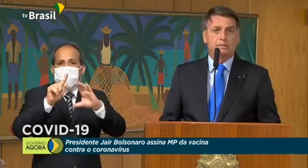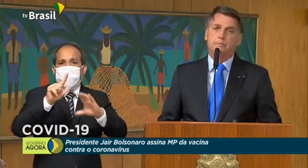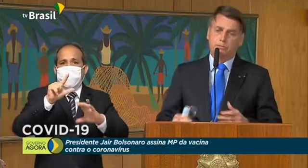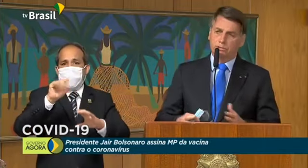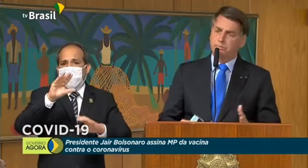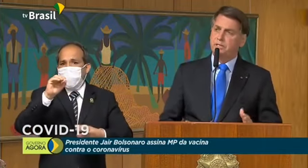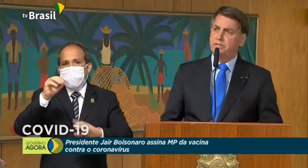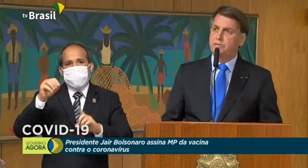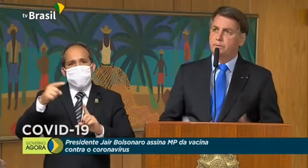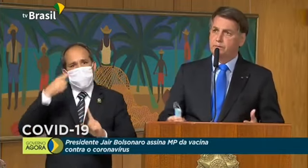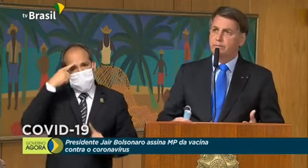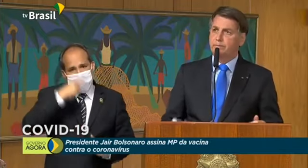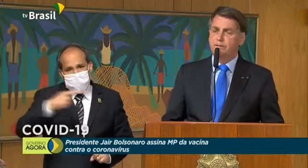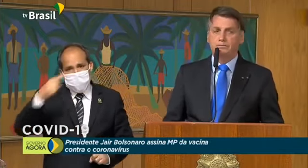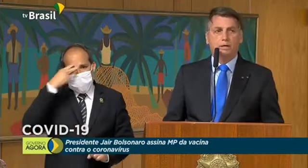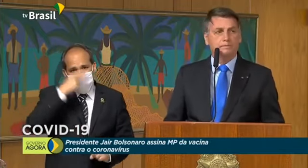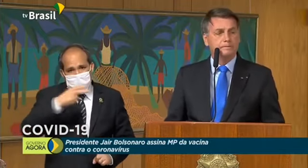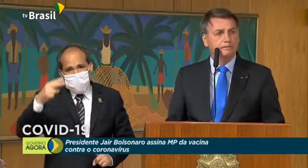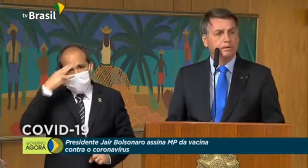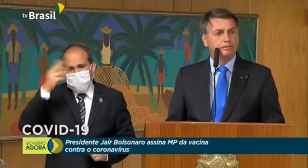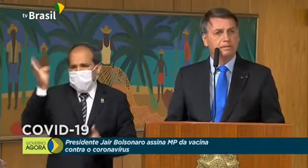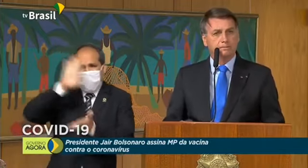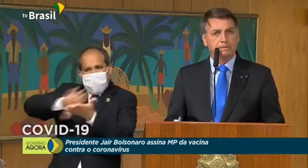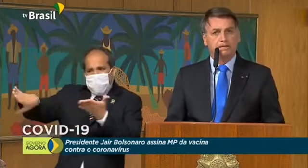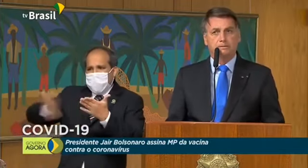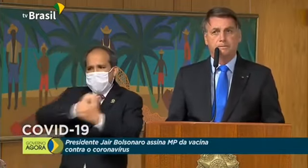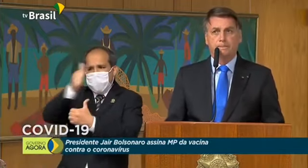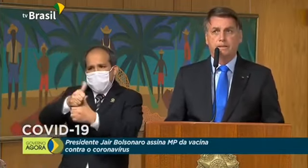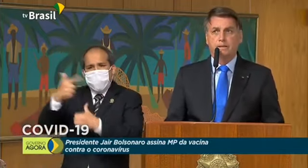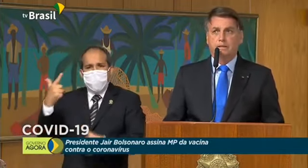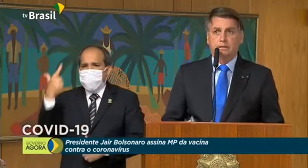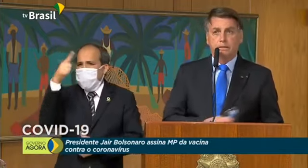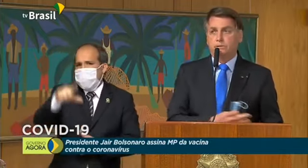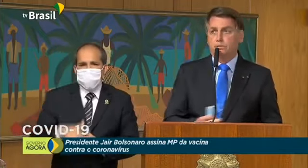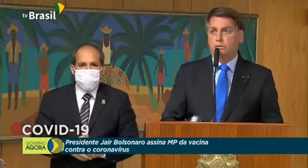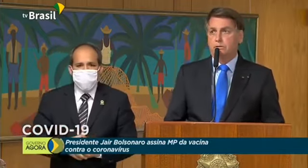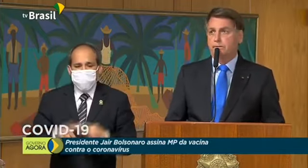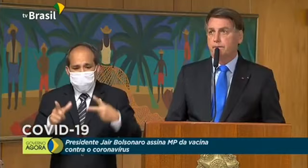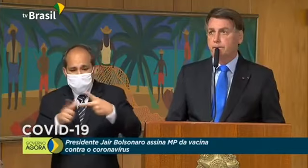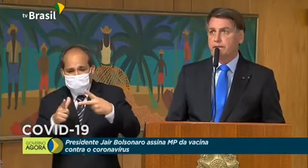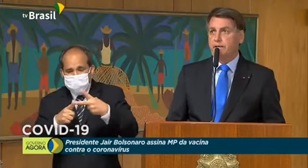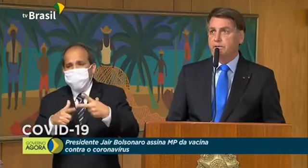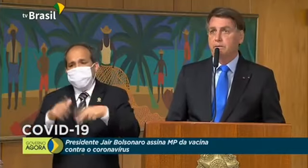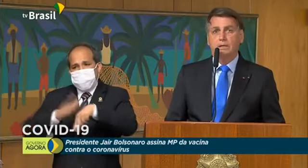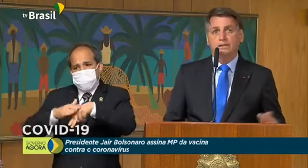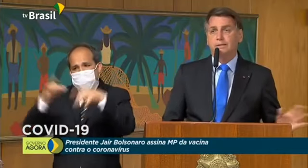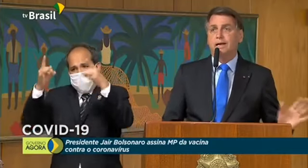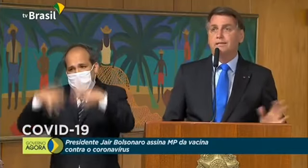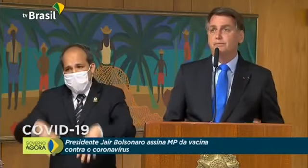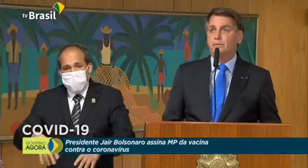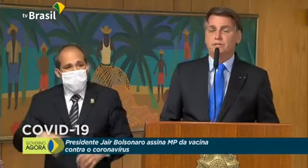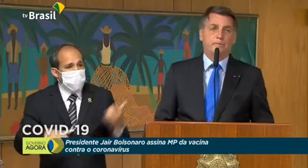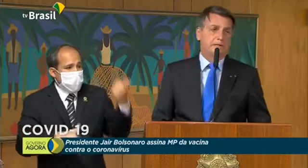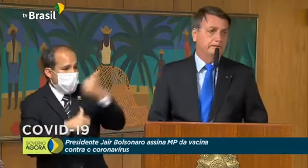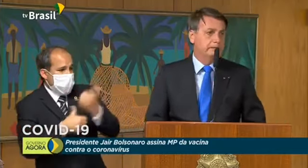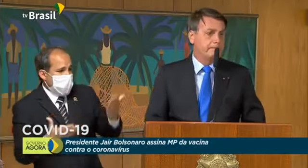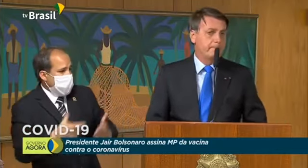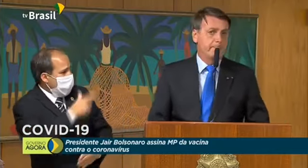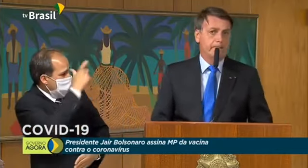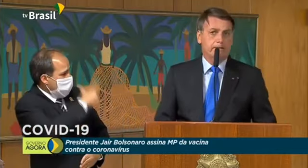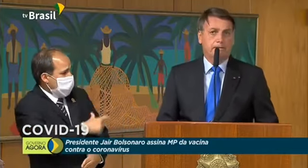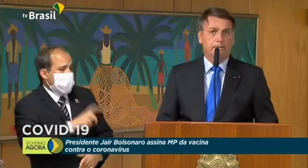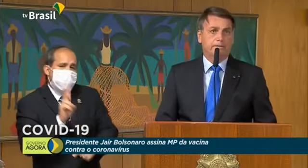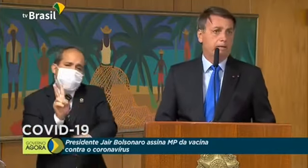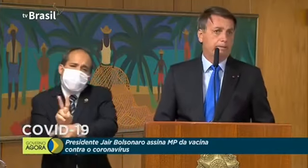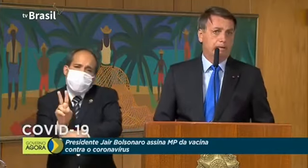trocamos. Depois, o outro ministro tem um problema pessoal, de fora o íntimo, e saiu. E entrou o interino. Nada impus ao Pazuello.